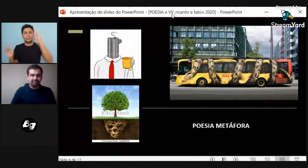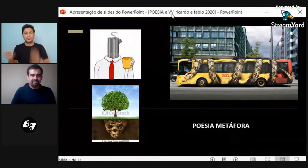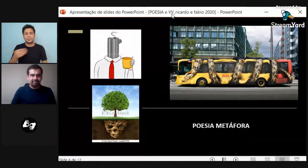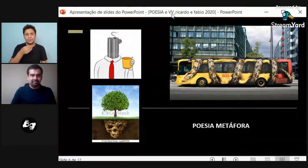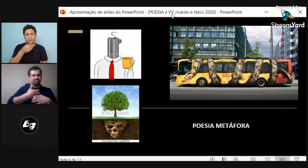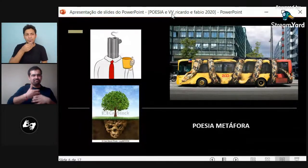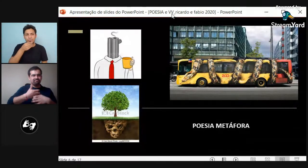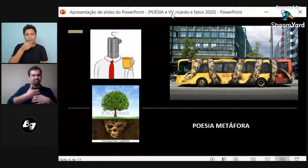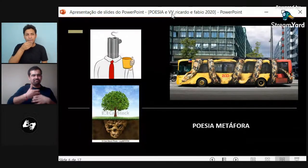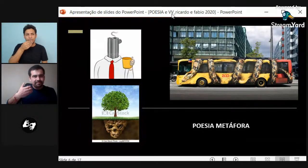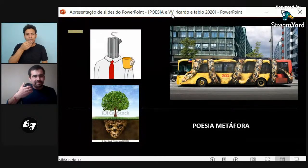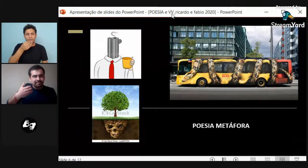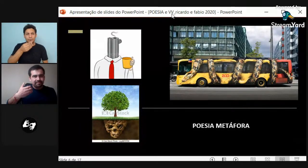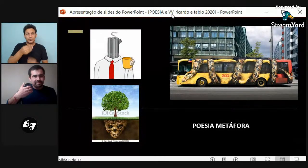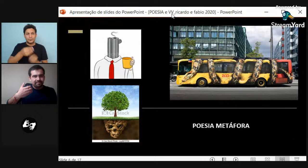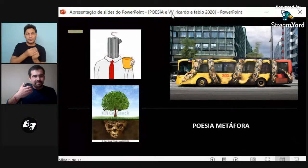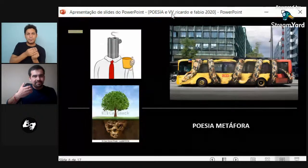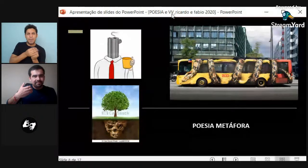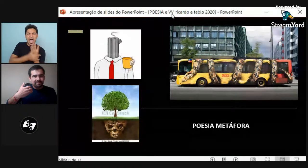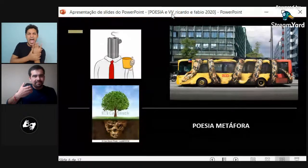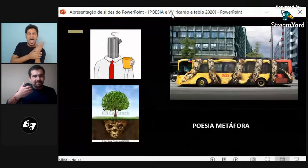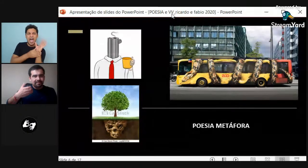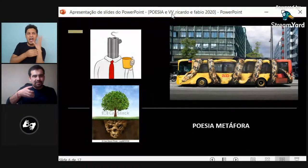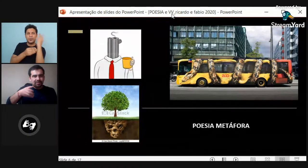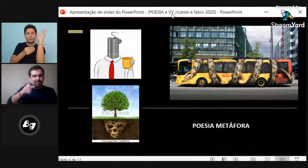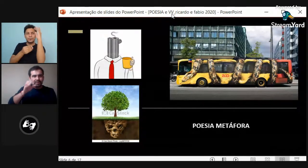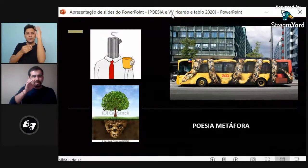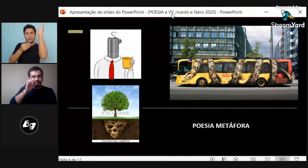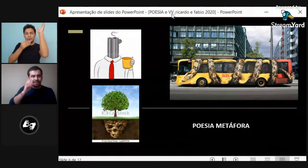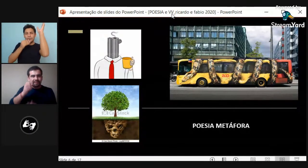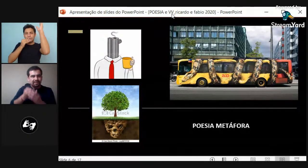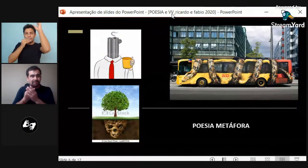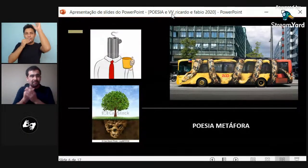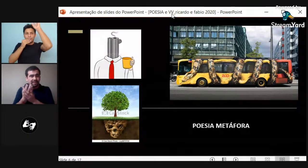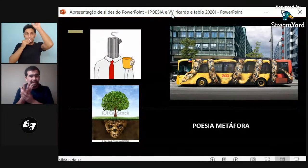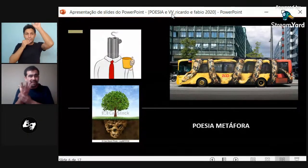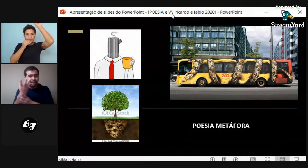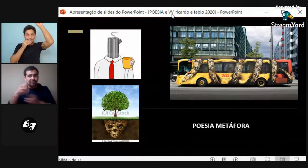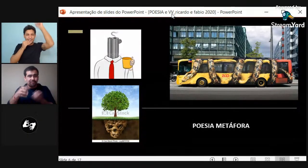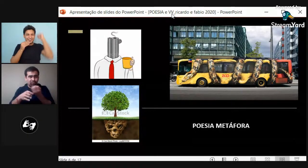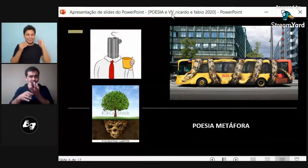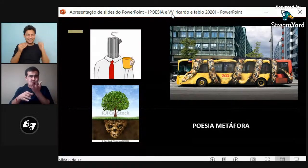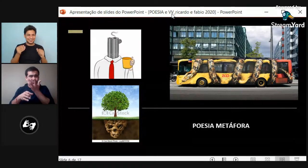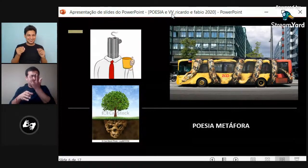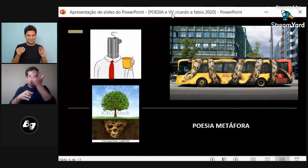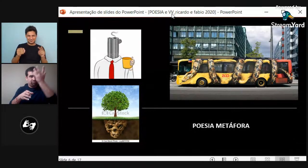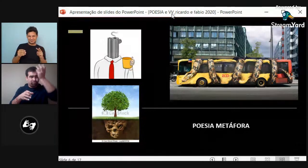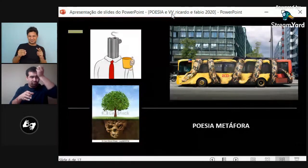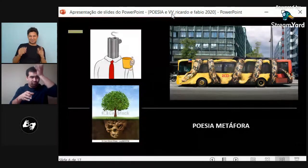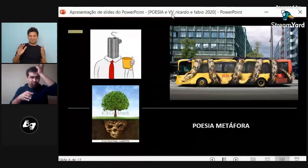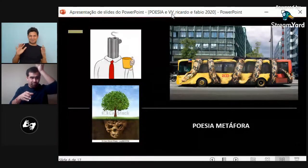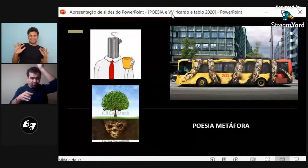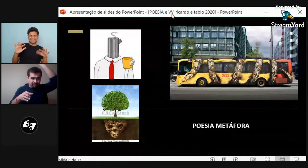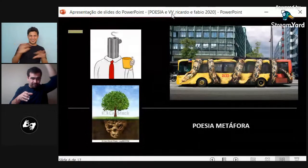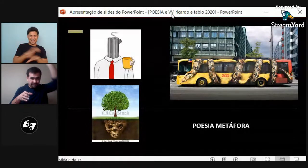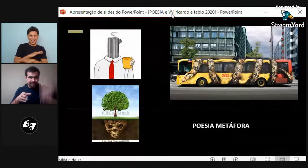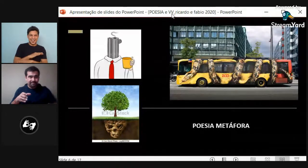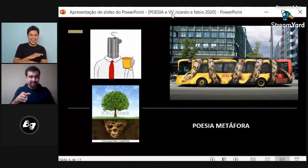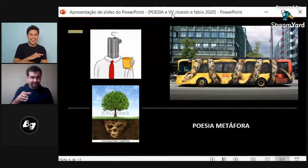¿Cierto? Que fue recién apretada. Porque aparece una especie de humo. Pero